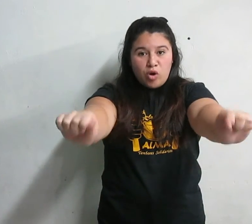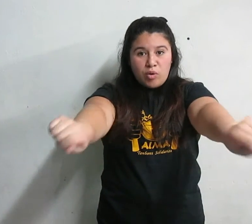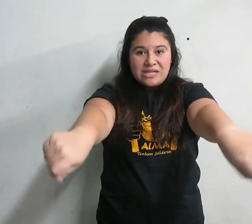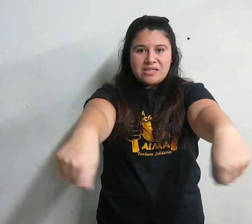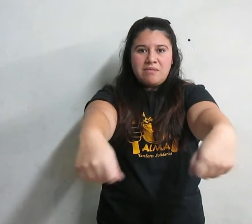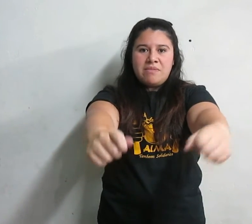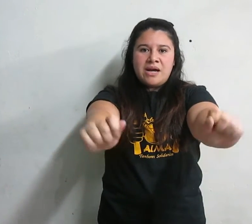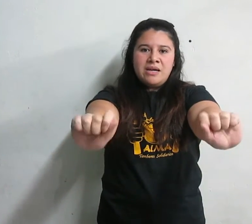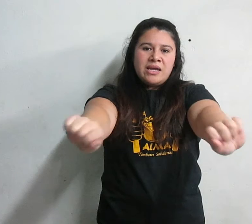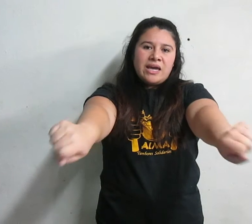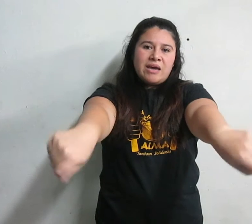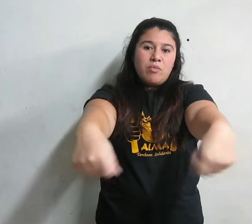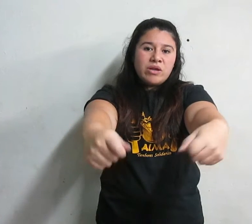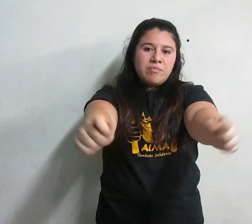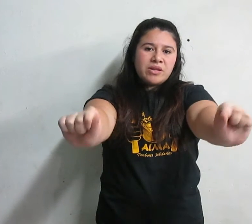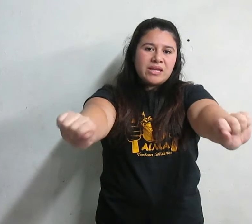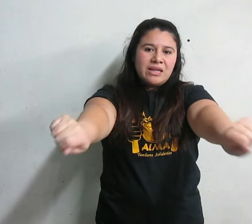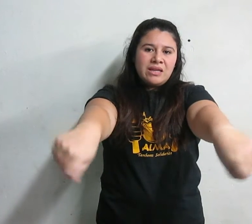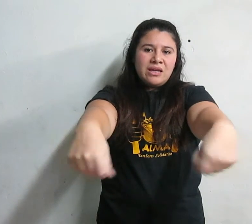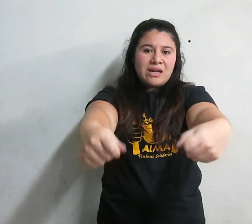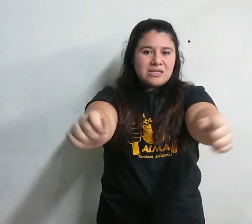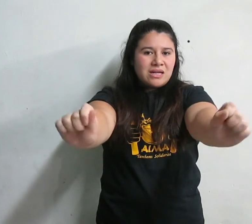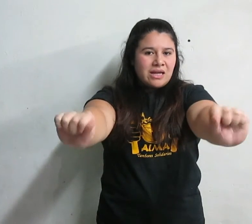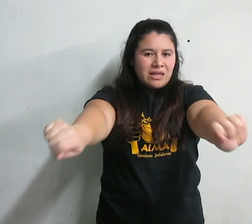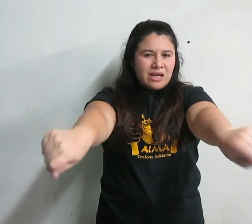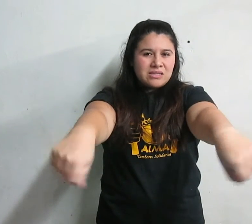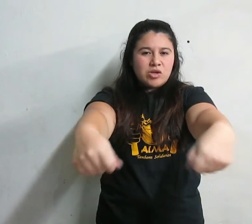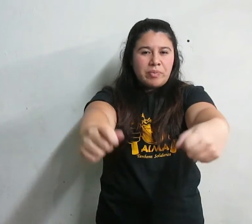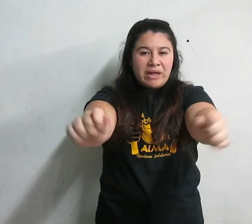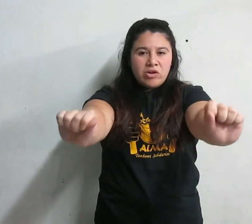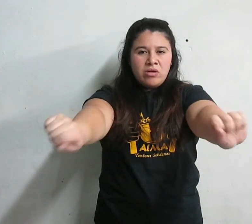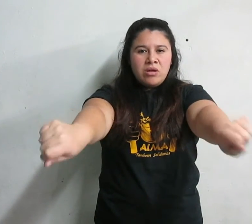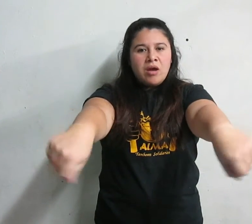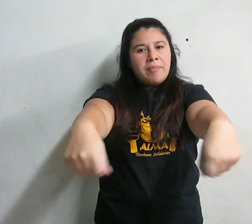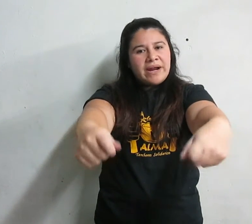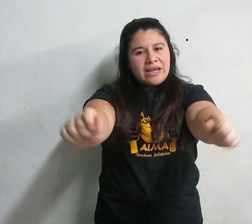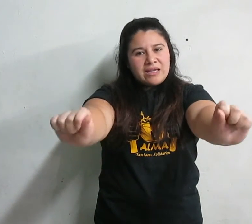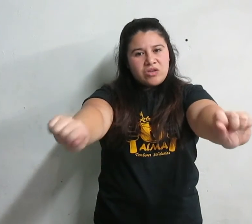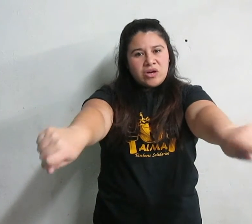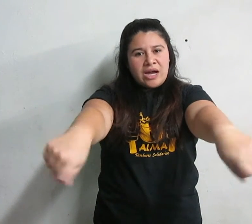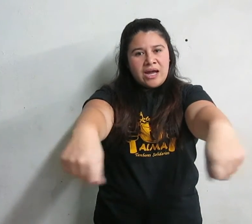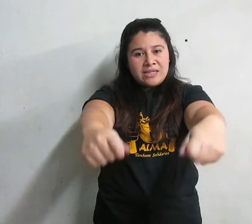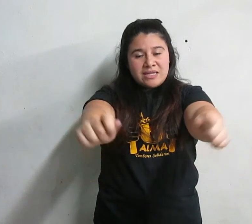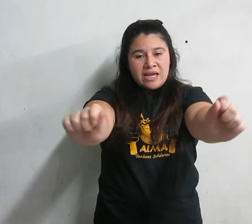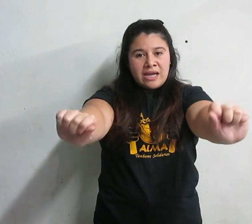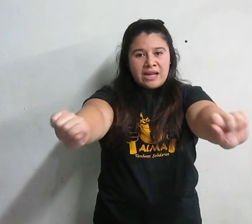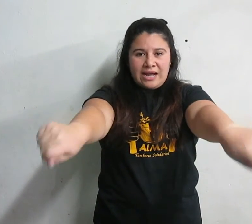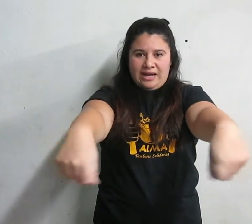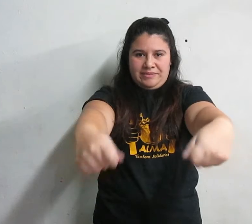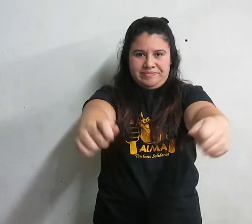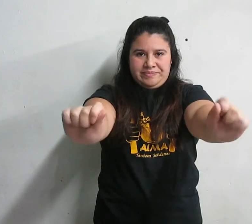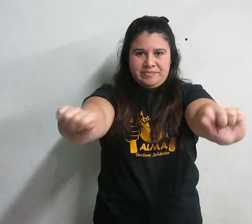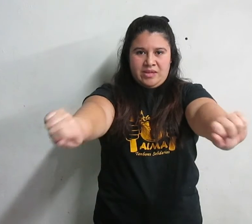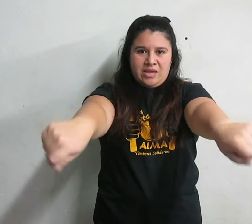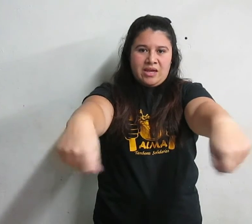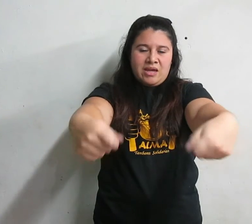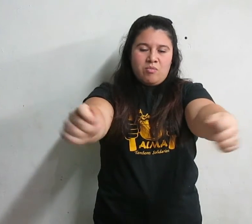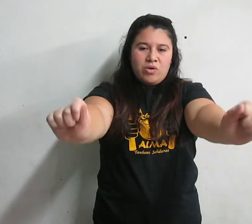como la samba es muy importante realizar este ejercicio previo para quienes tocan la caja. Muy